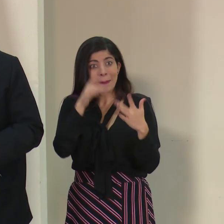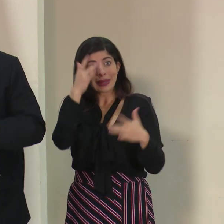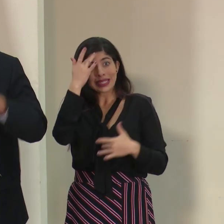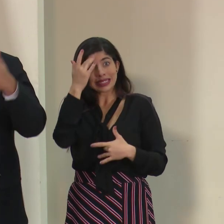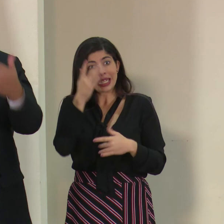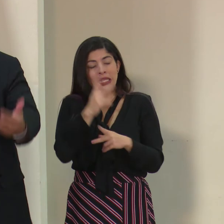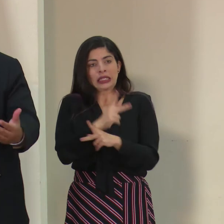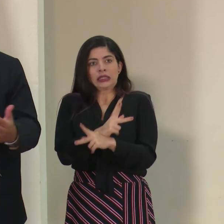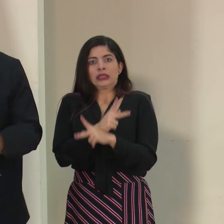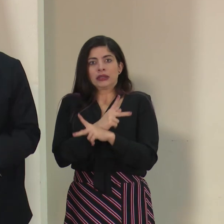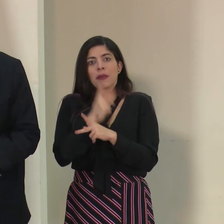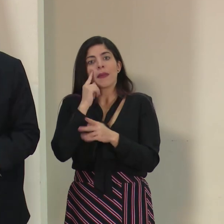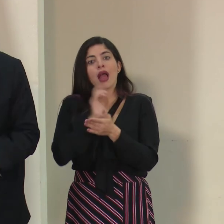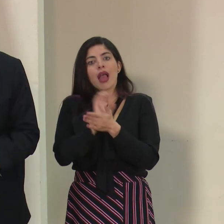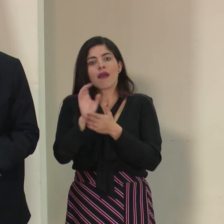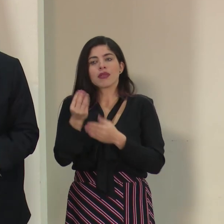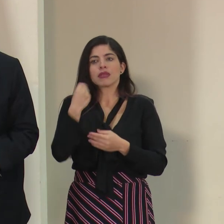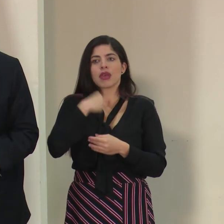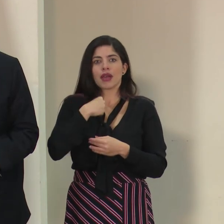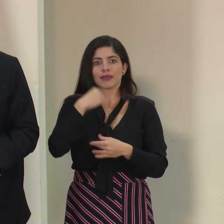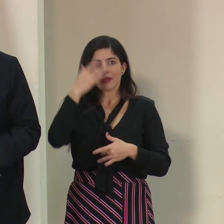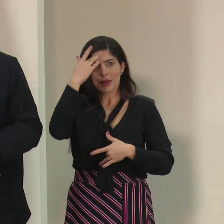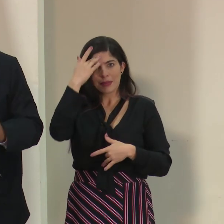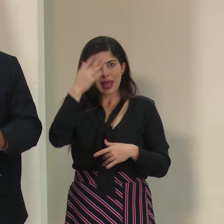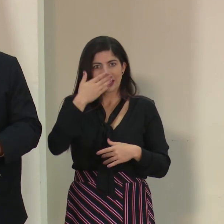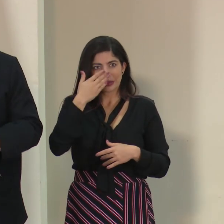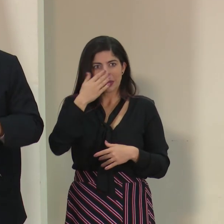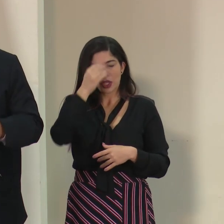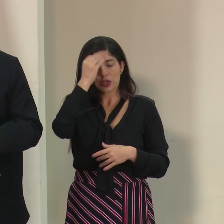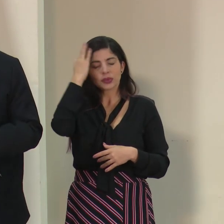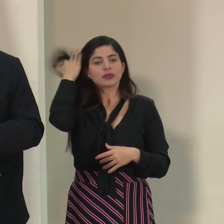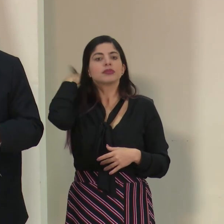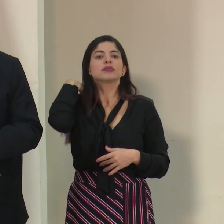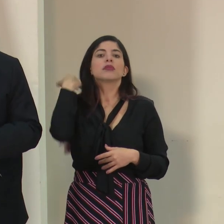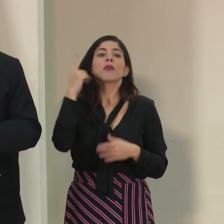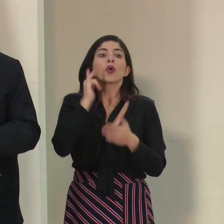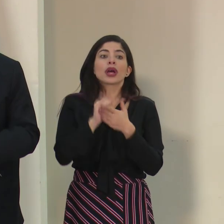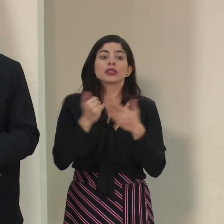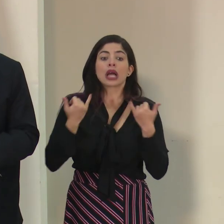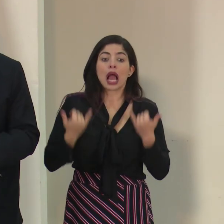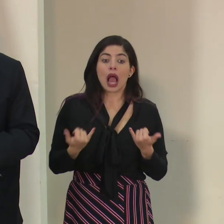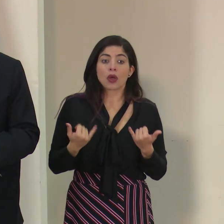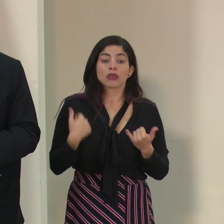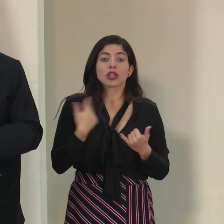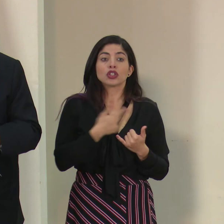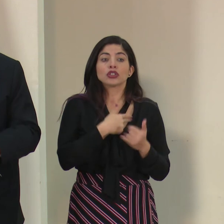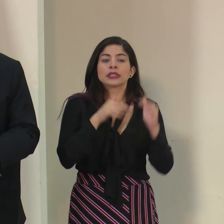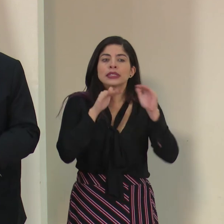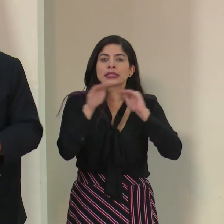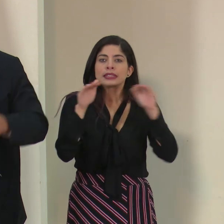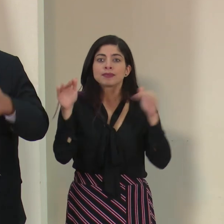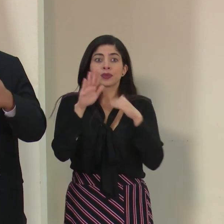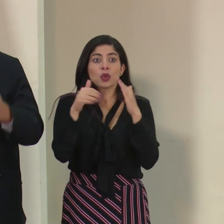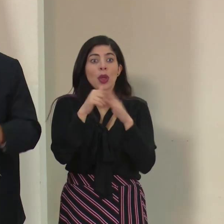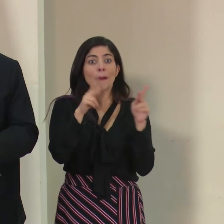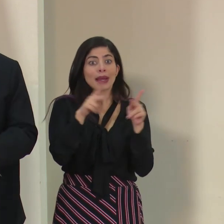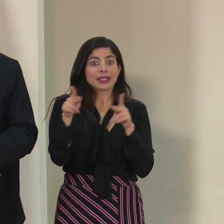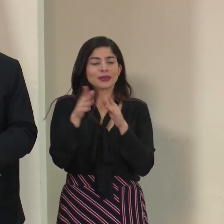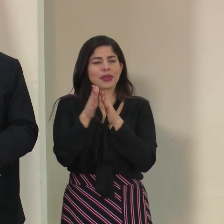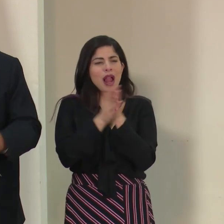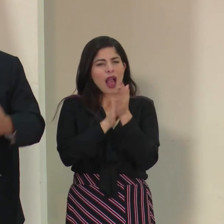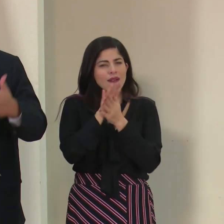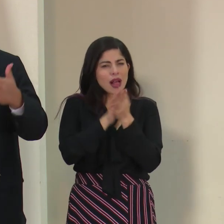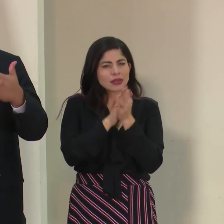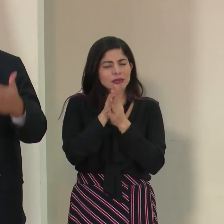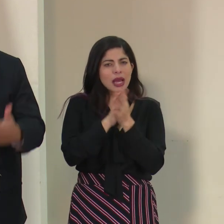prevenir cualquier otro tipo de infecciones respiratorias. Es por eso que actualmente lo que le hacemos es un llamado a la población, de que se lave las